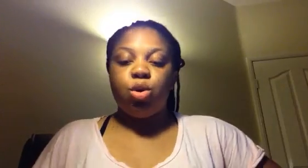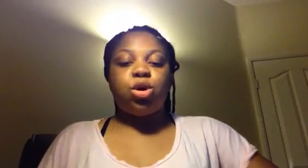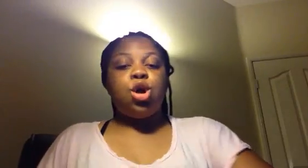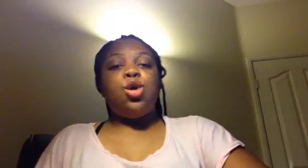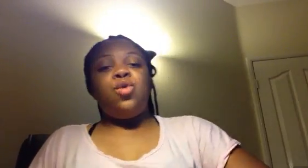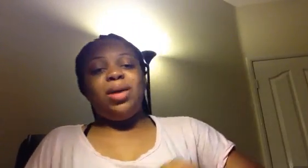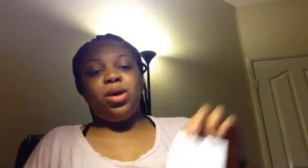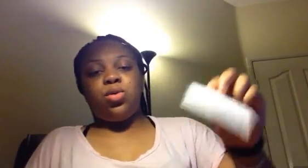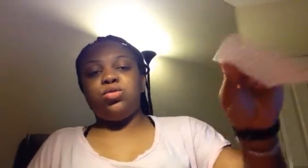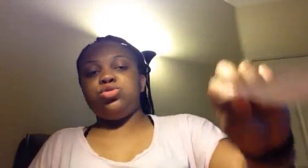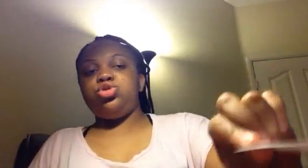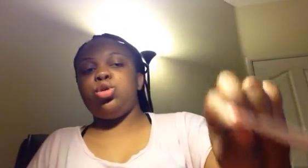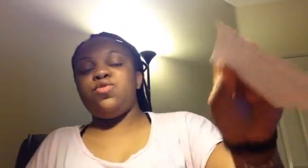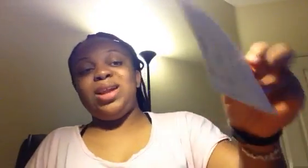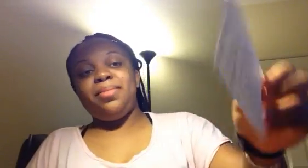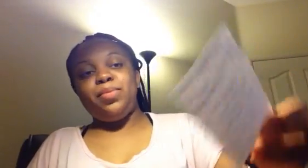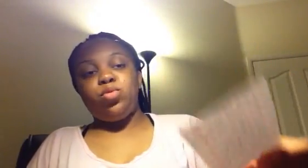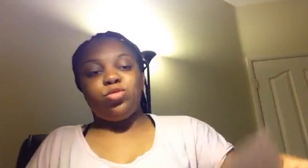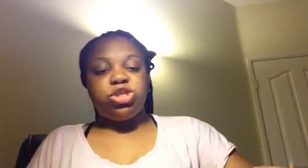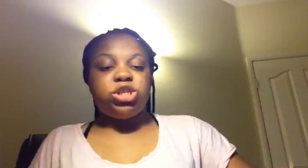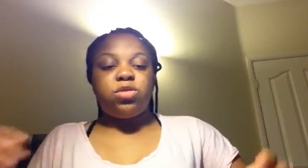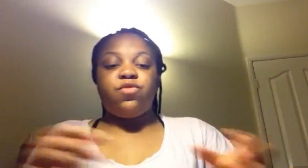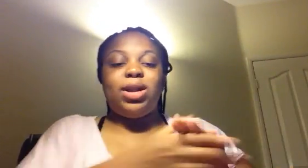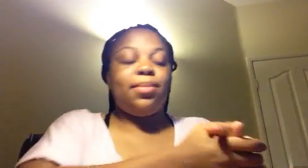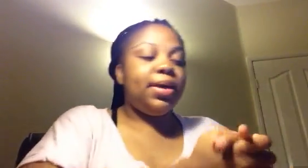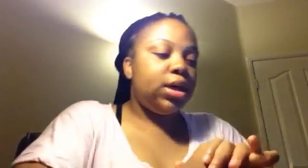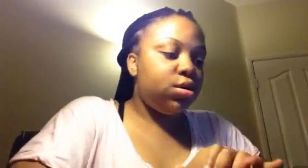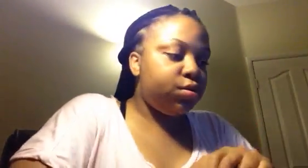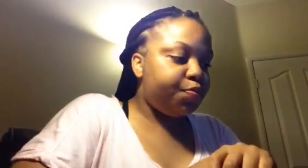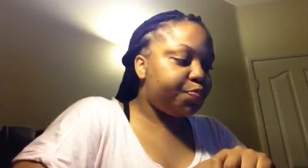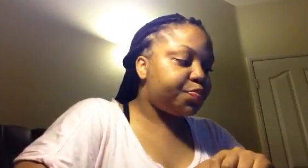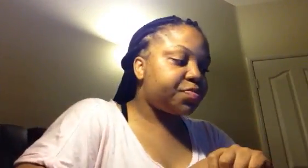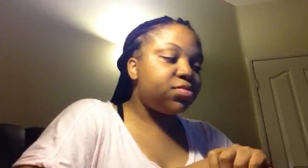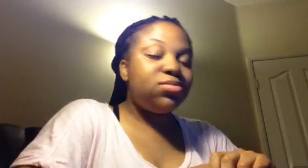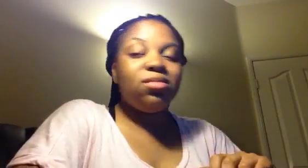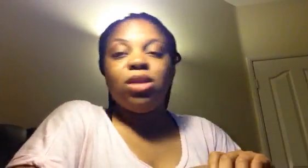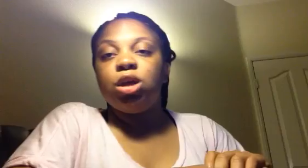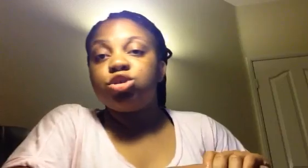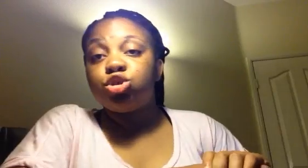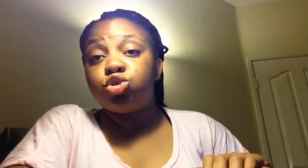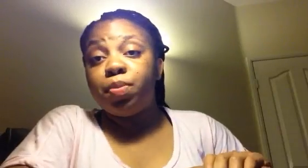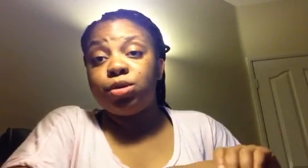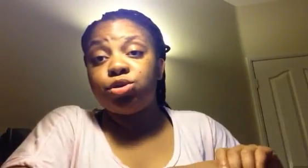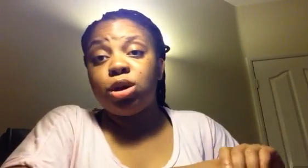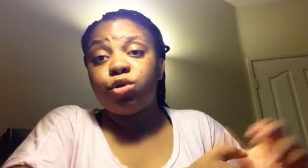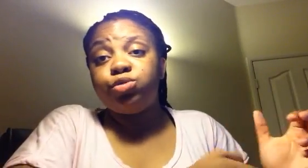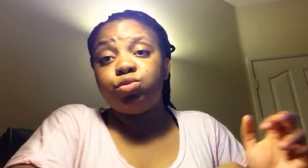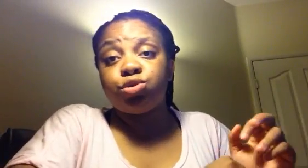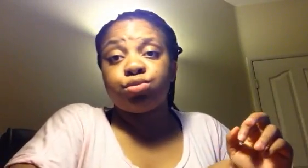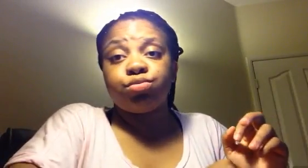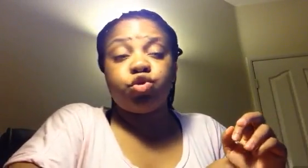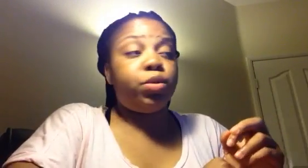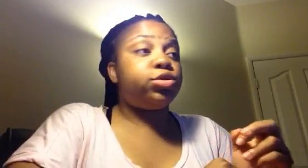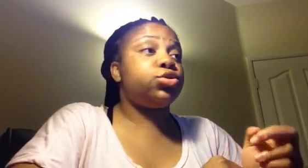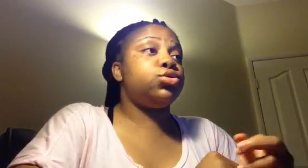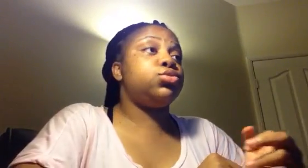Donc, voilà mes conclusions, voilà mes pronostics, voilà mes... Ce que je pense de la coupe du monde. Je pense que,